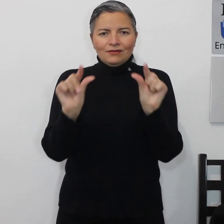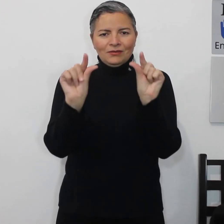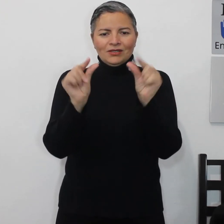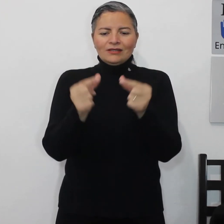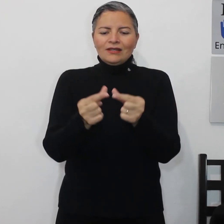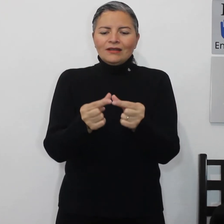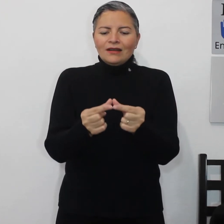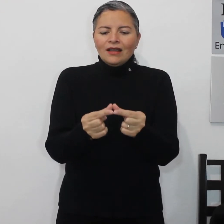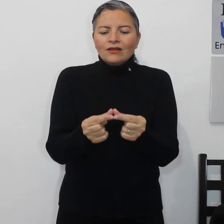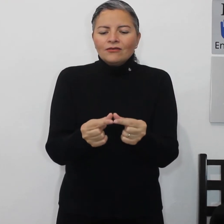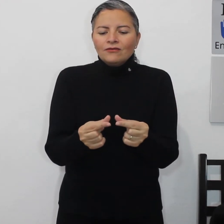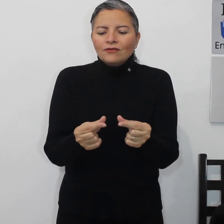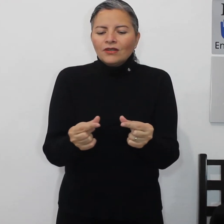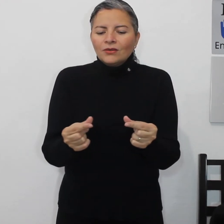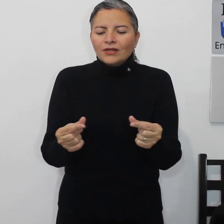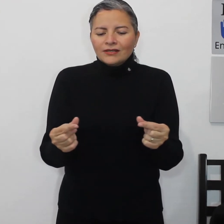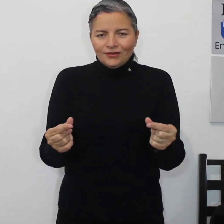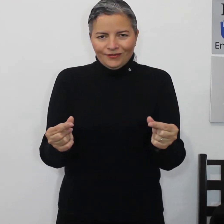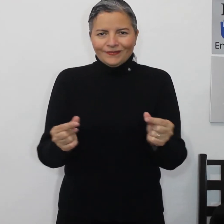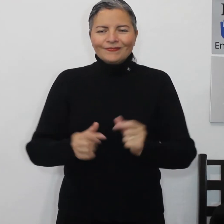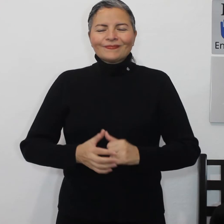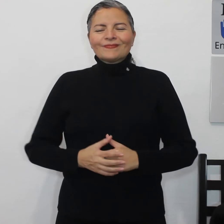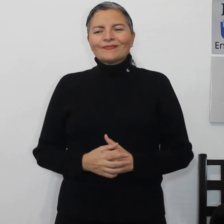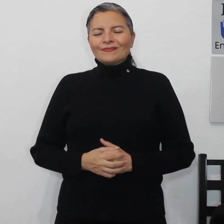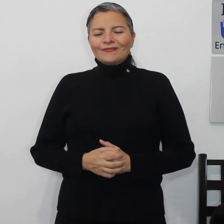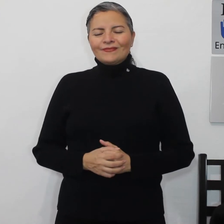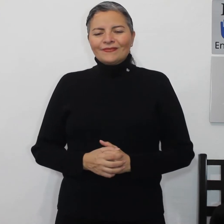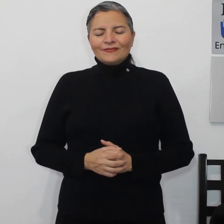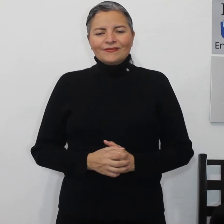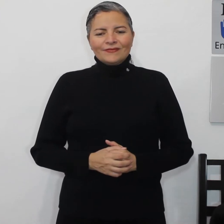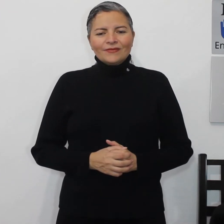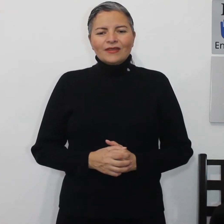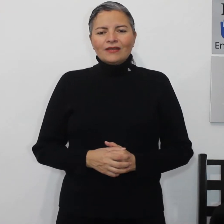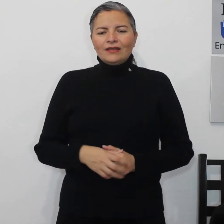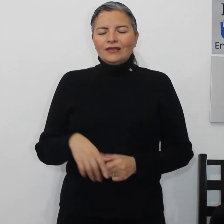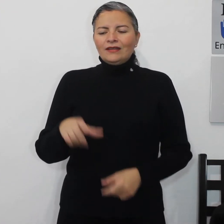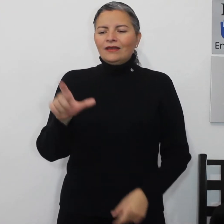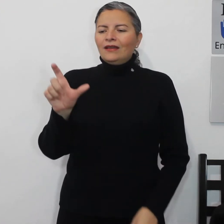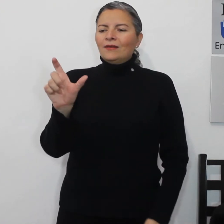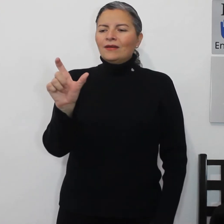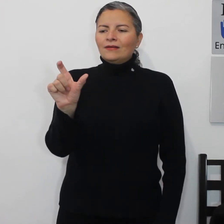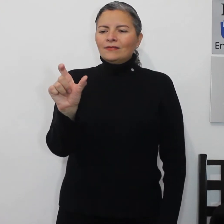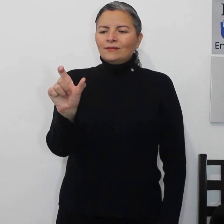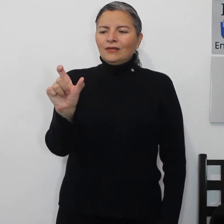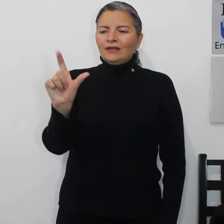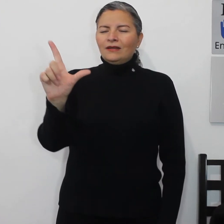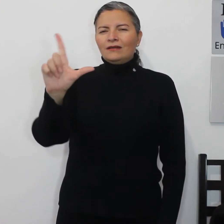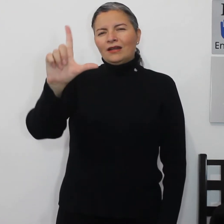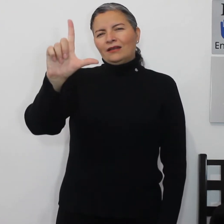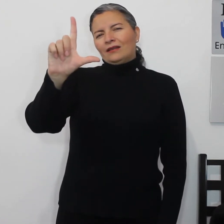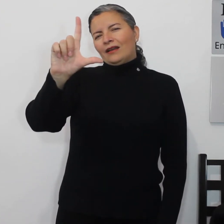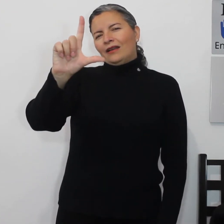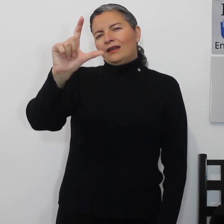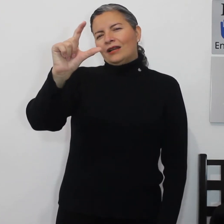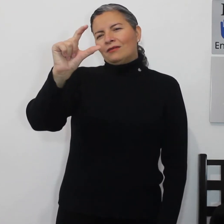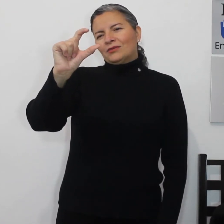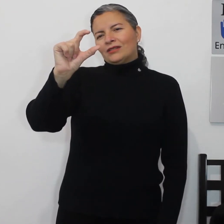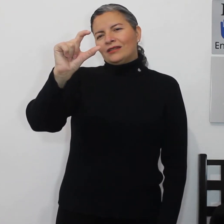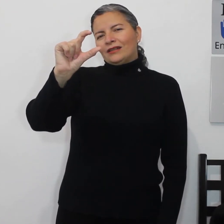vamos a hacer la configuración galleta galleta miren la letra L la vamos a hacer